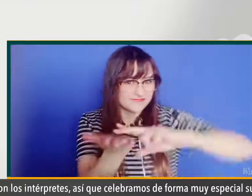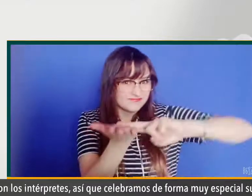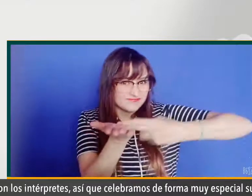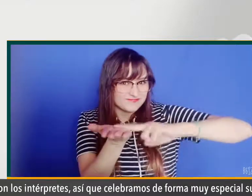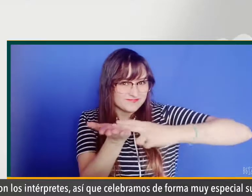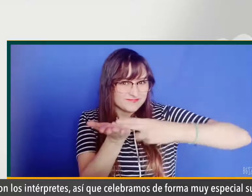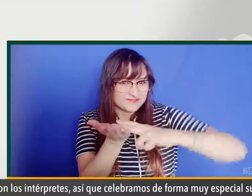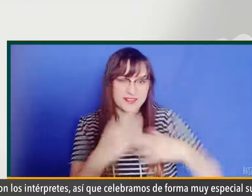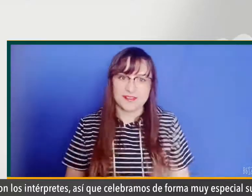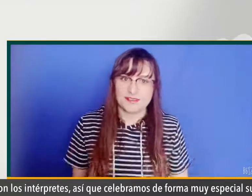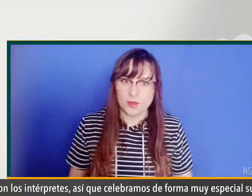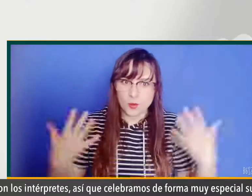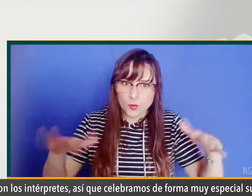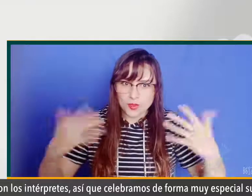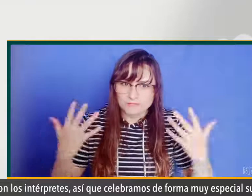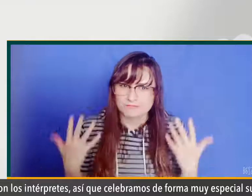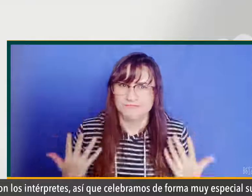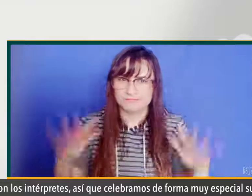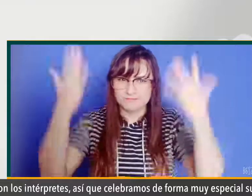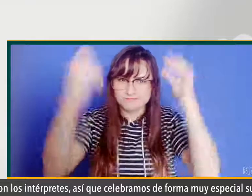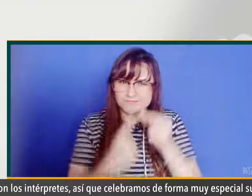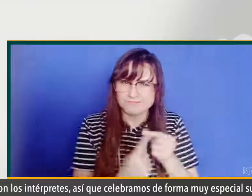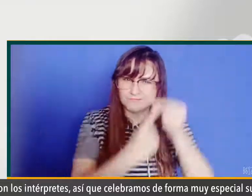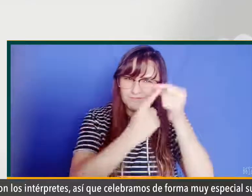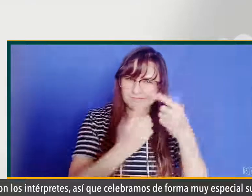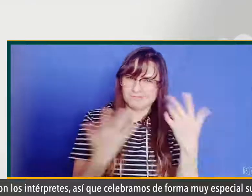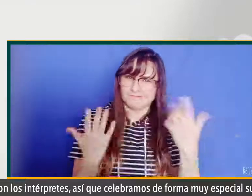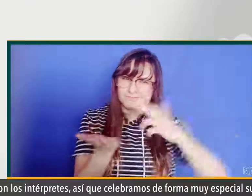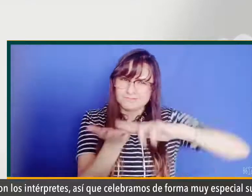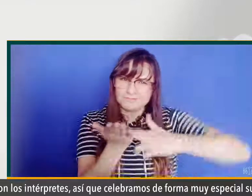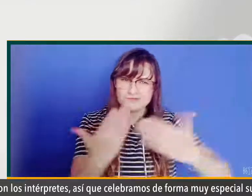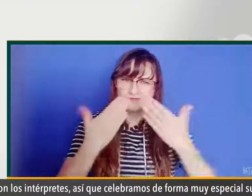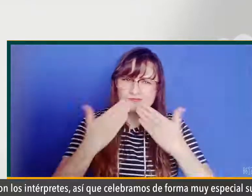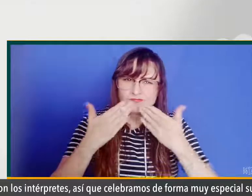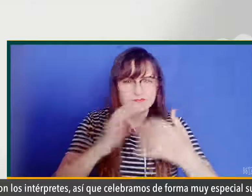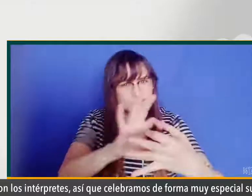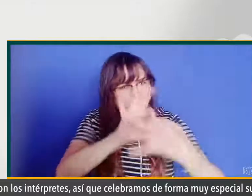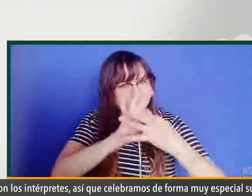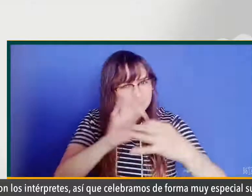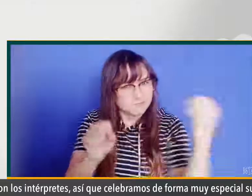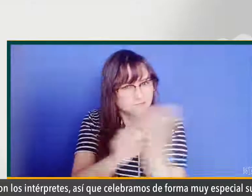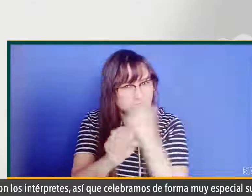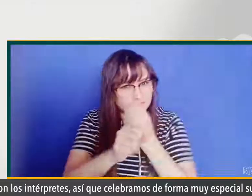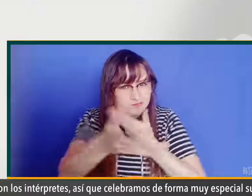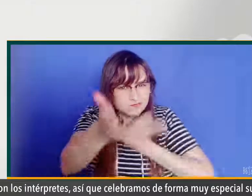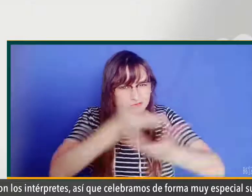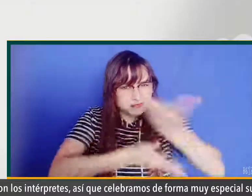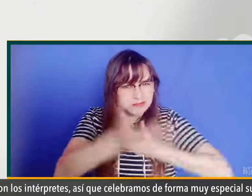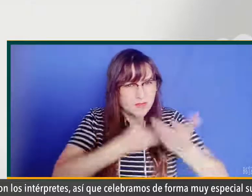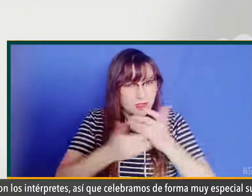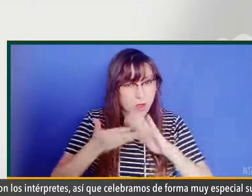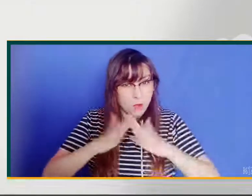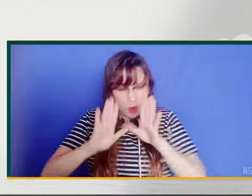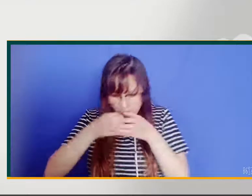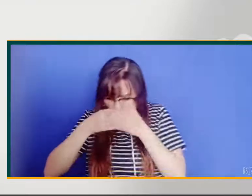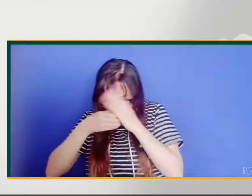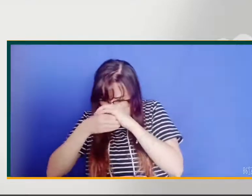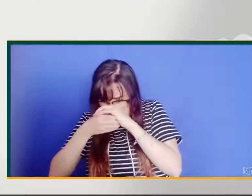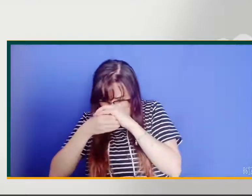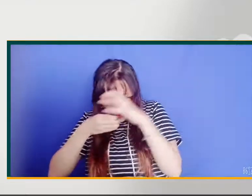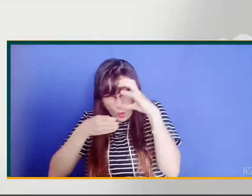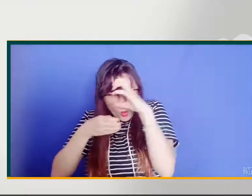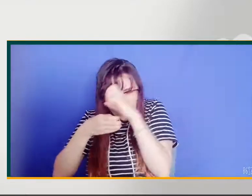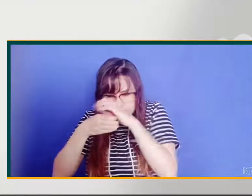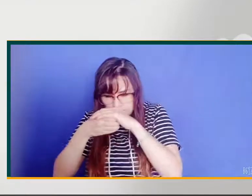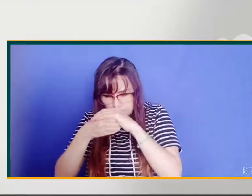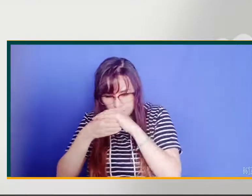Ellos son los intérpretes, así que celebramos de forma muy especial su trabajo conjunto con la comunidad sorda, porque permite